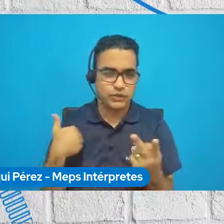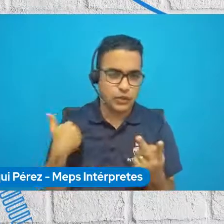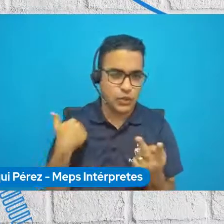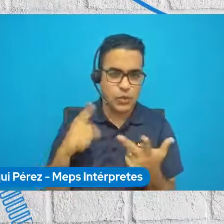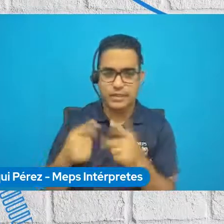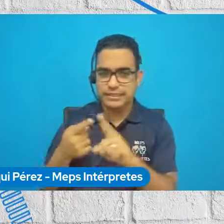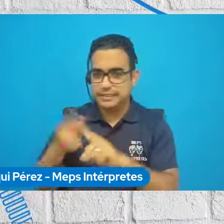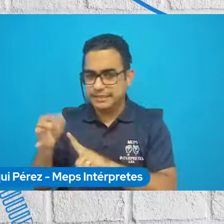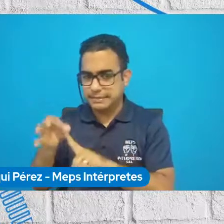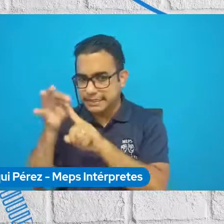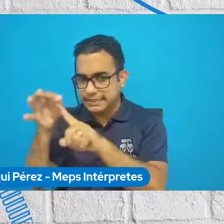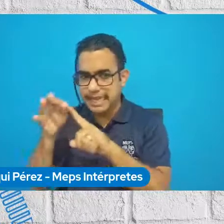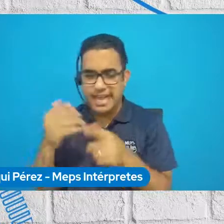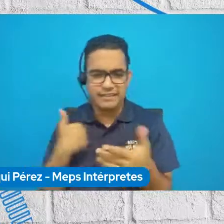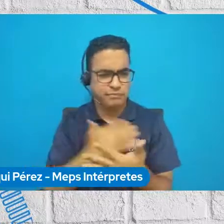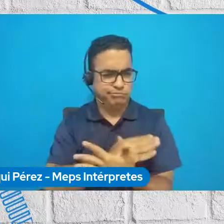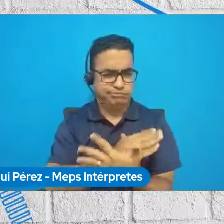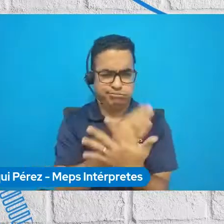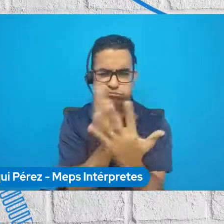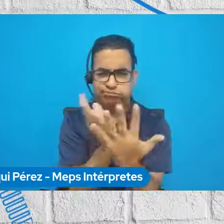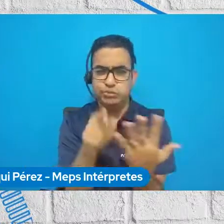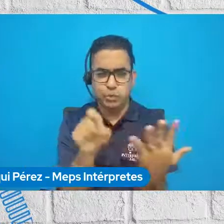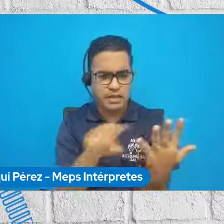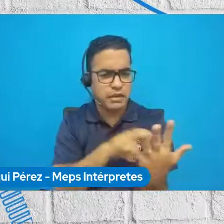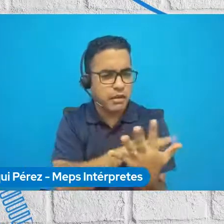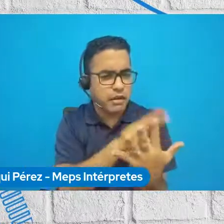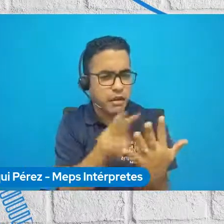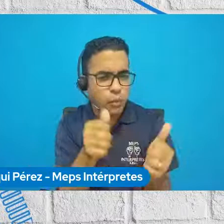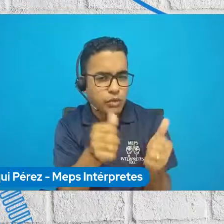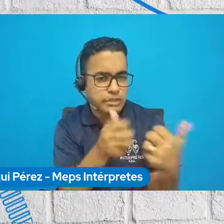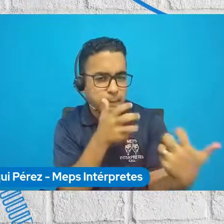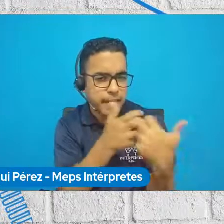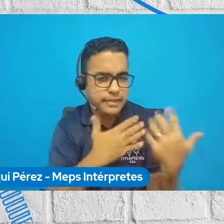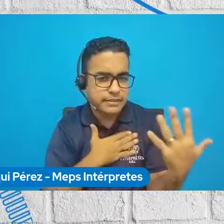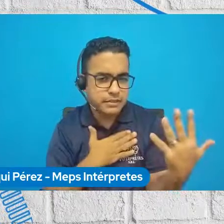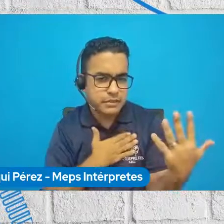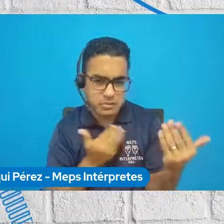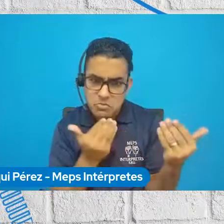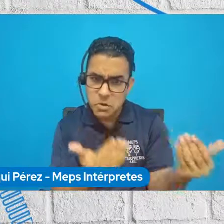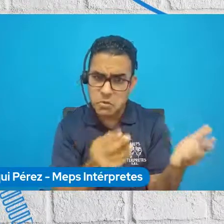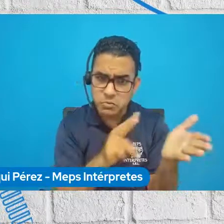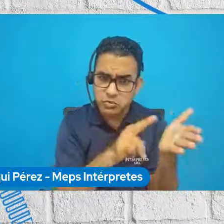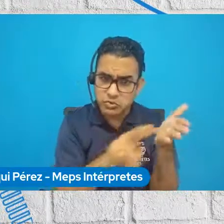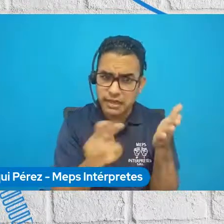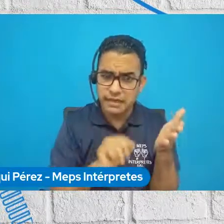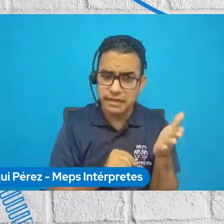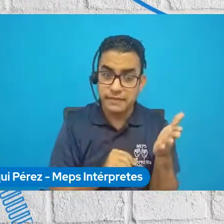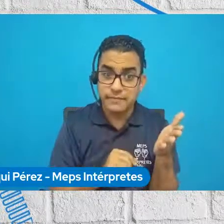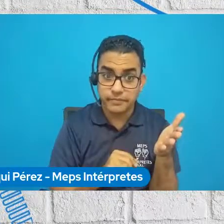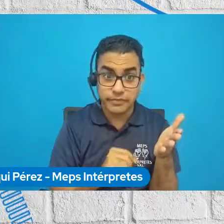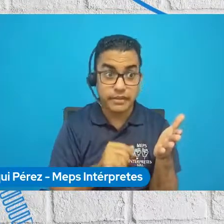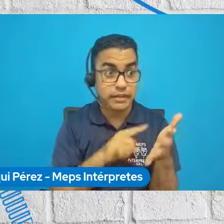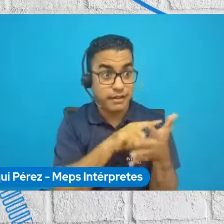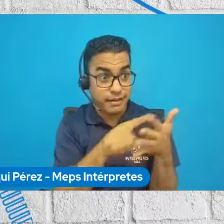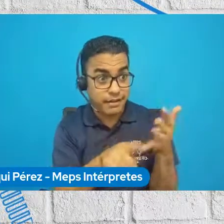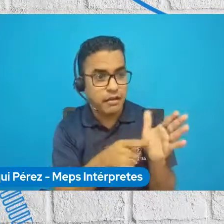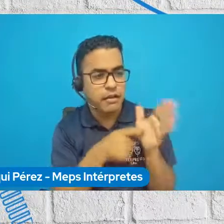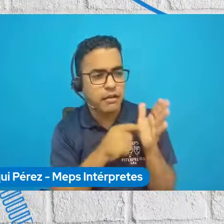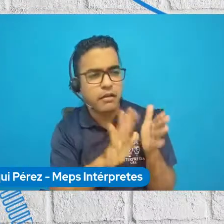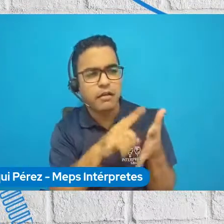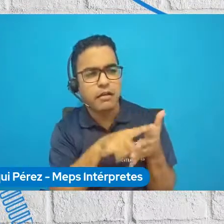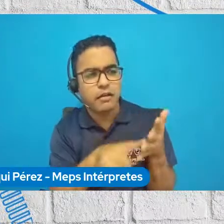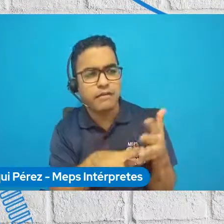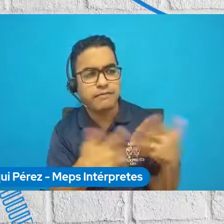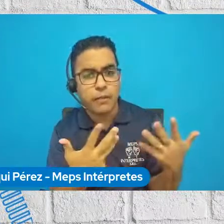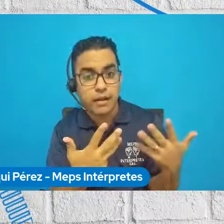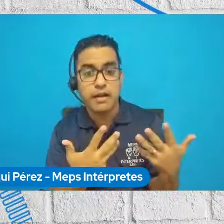especialistas y también aquellos que tienen mayor trayectoria profesional para expertos. Luego de saber de ello, buscar, crear